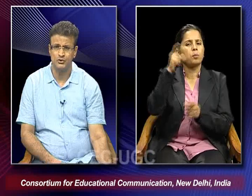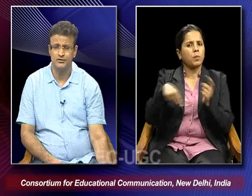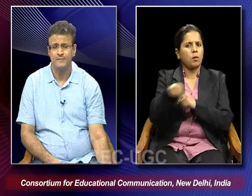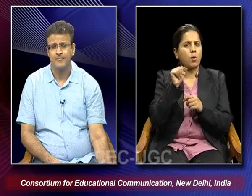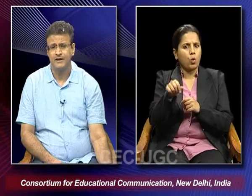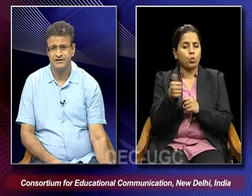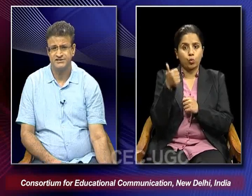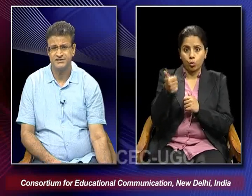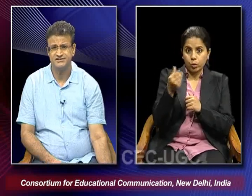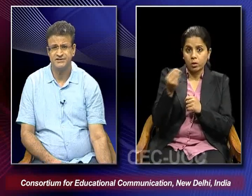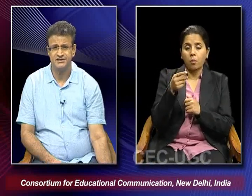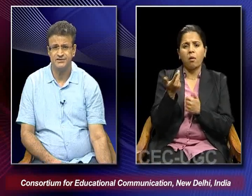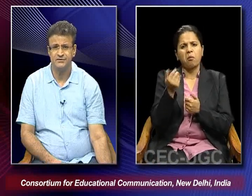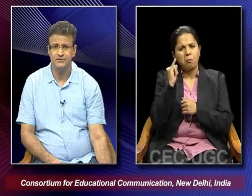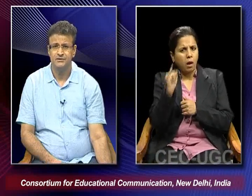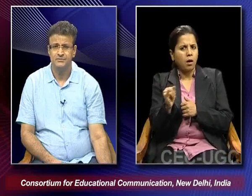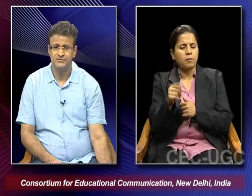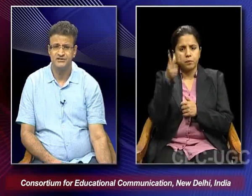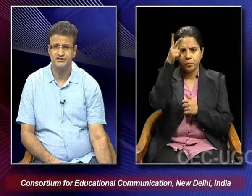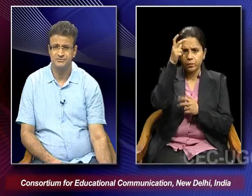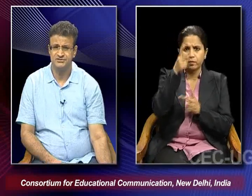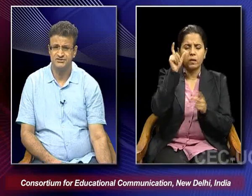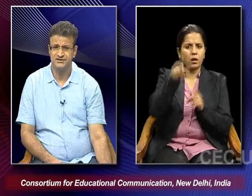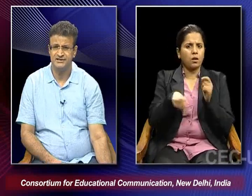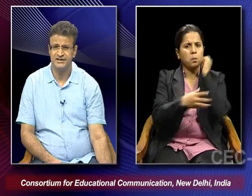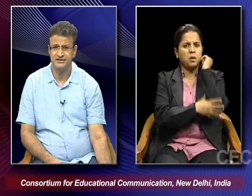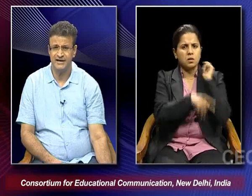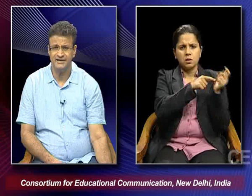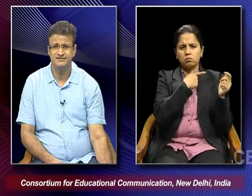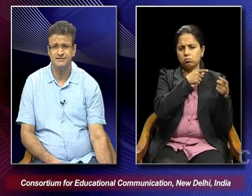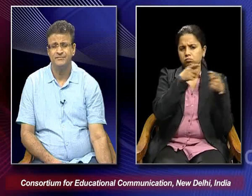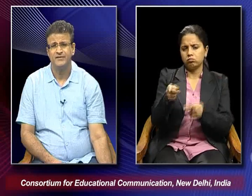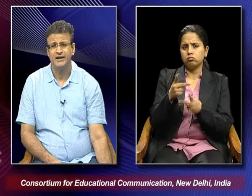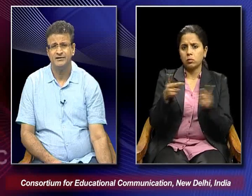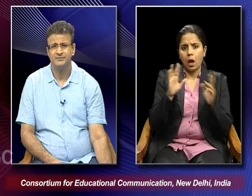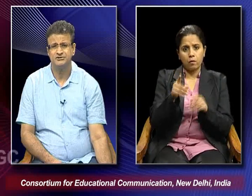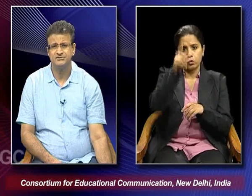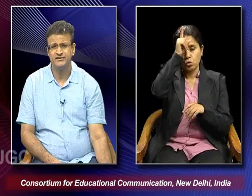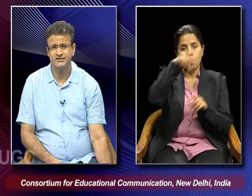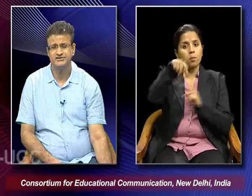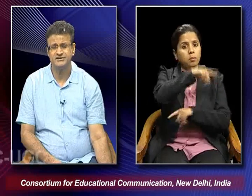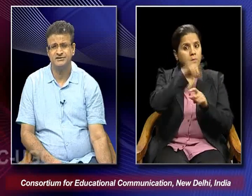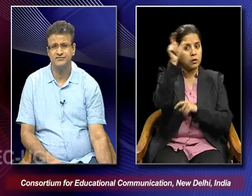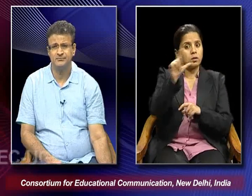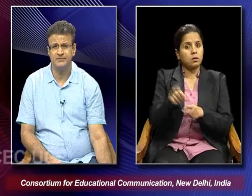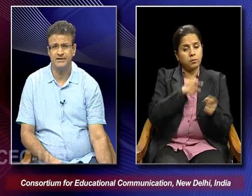of the good resistance and the evil perverted Germans and the Italian allies. And the positive figures in the film like